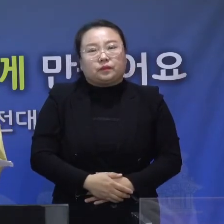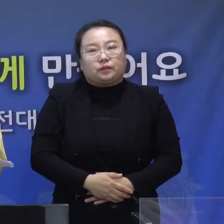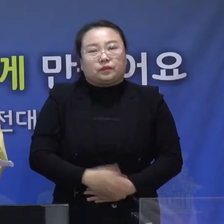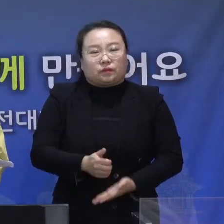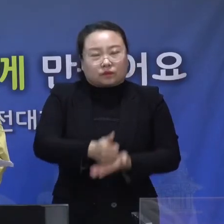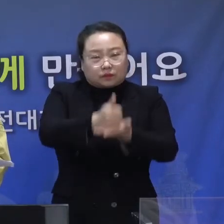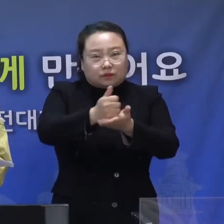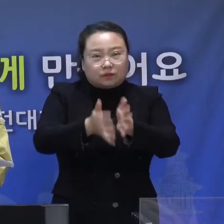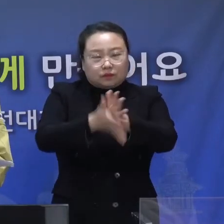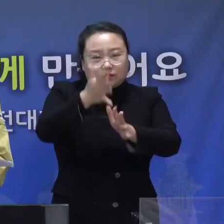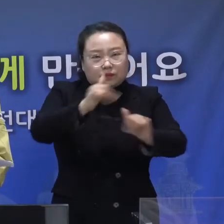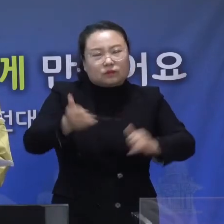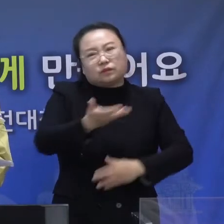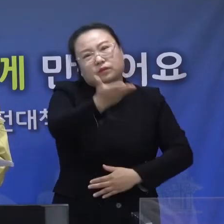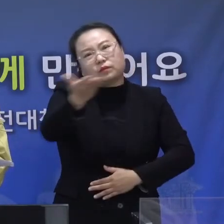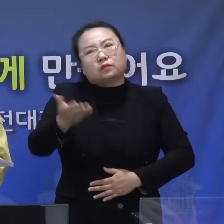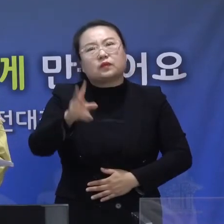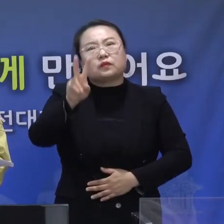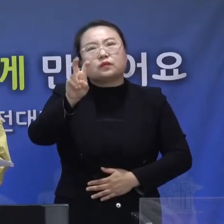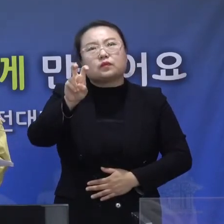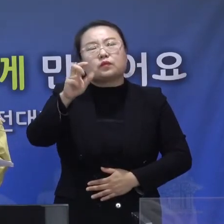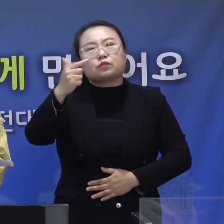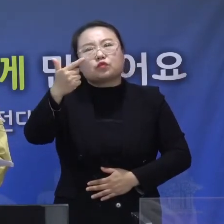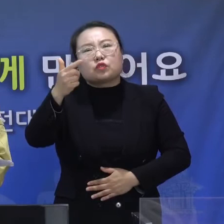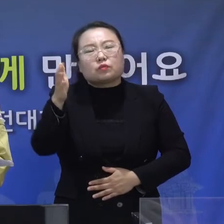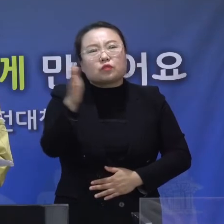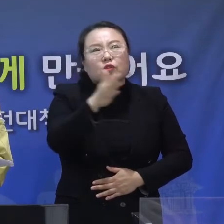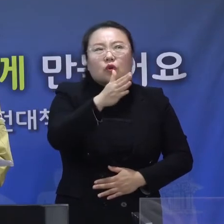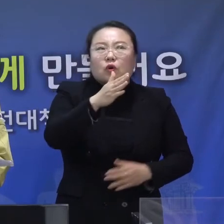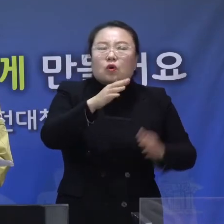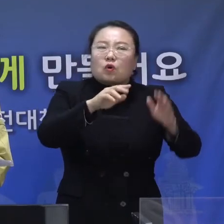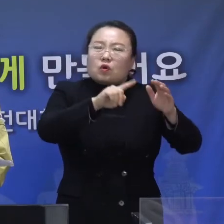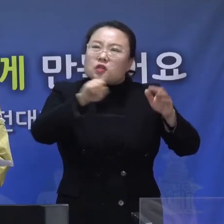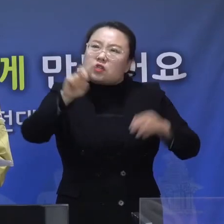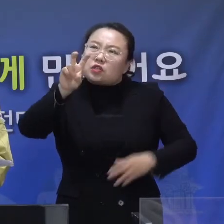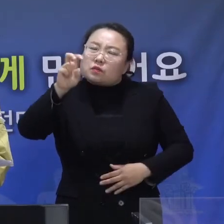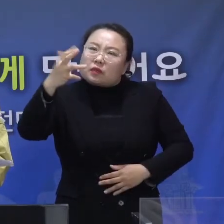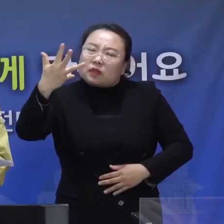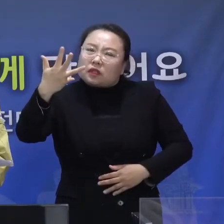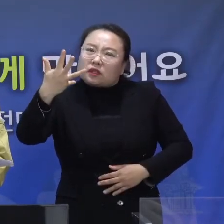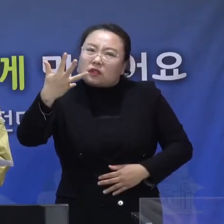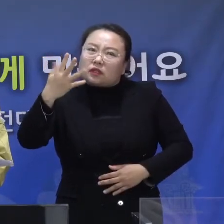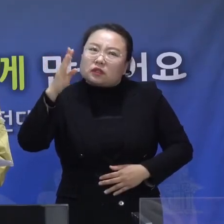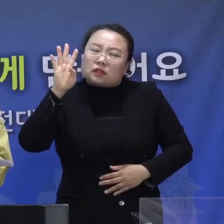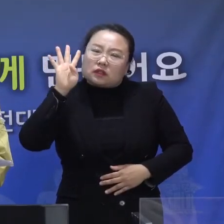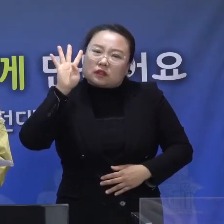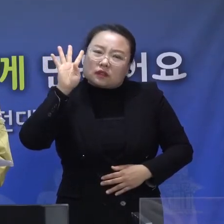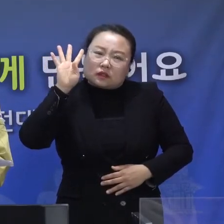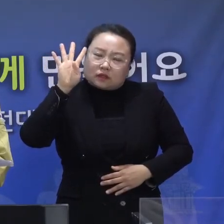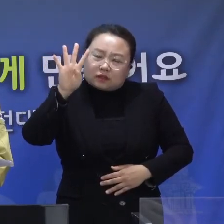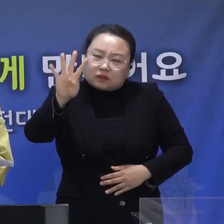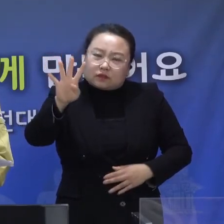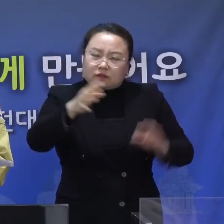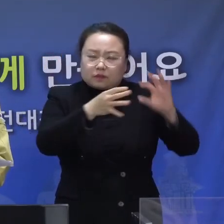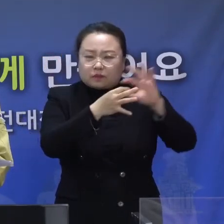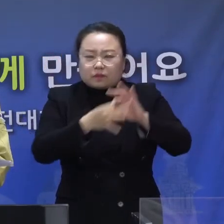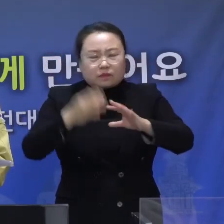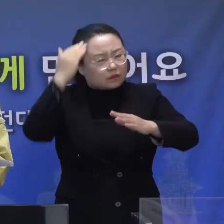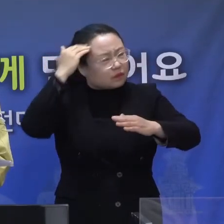존경하는 시민 여러분, 지난 26일부터 28일까지 사흘 연속 국내 확진자 수가